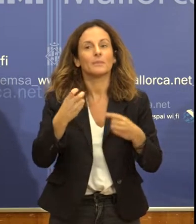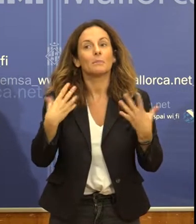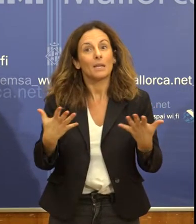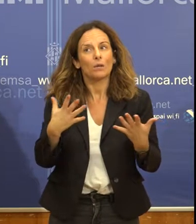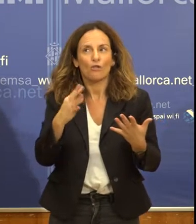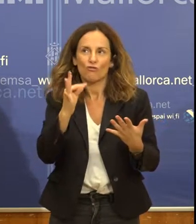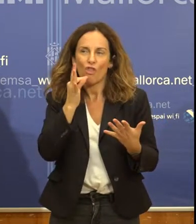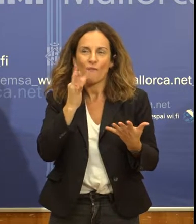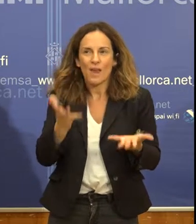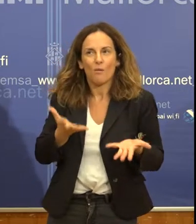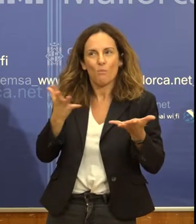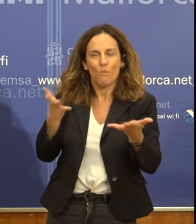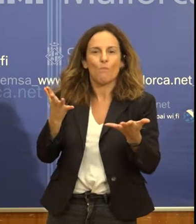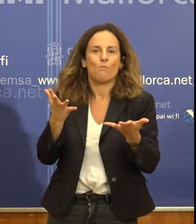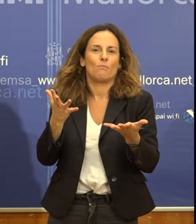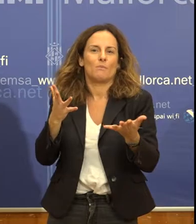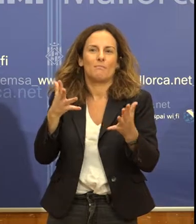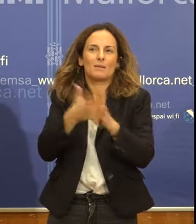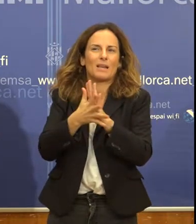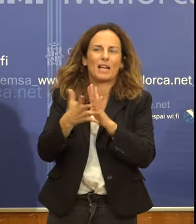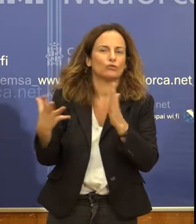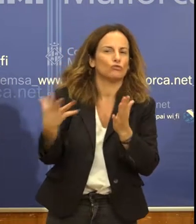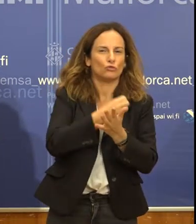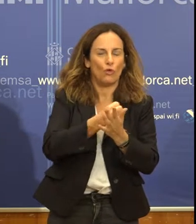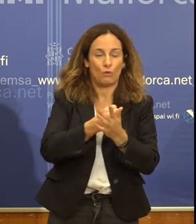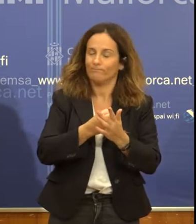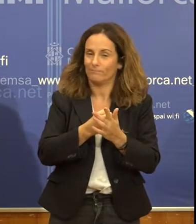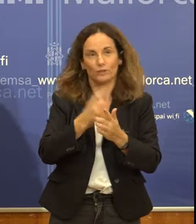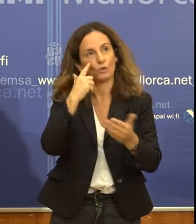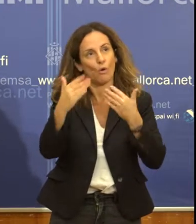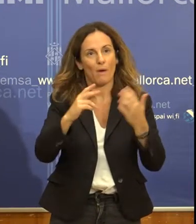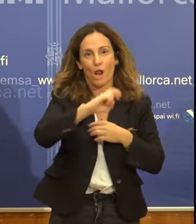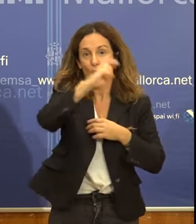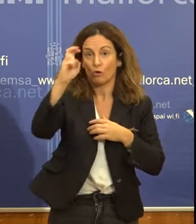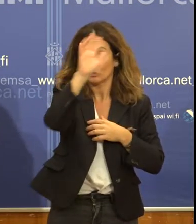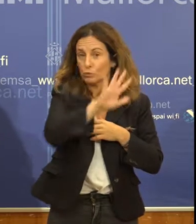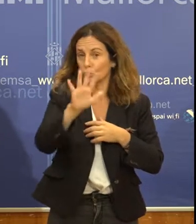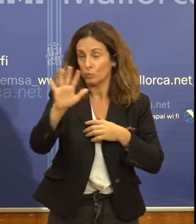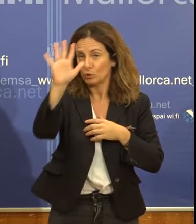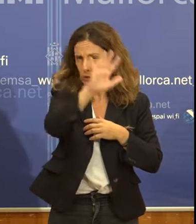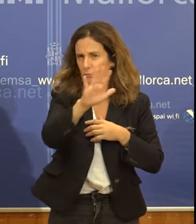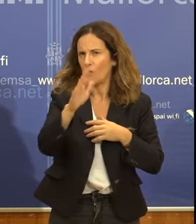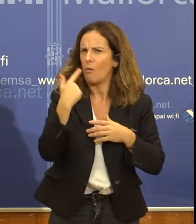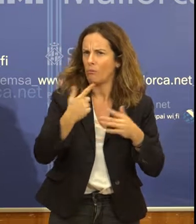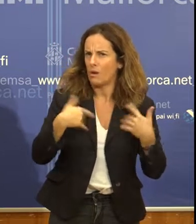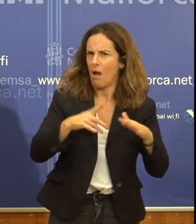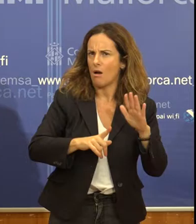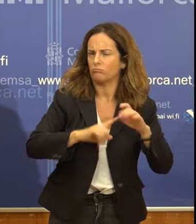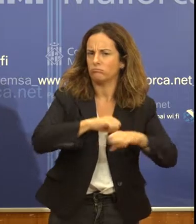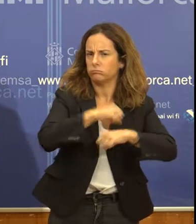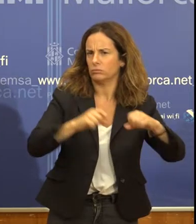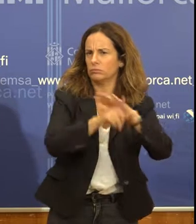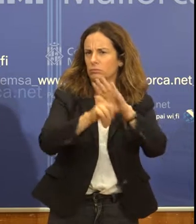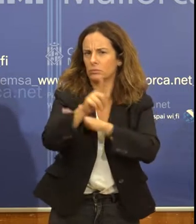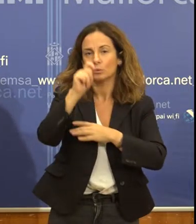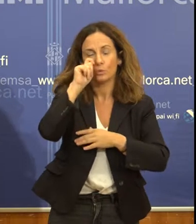nostra capacitat d'atracció front a altres destins que sí que tenen molt més consolidat el turisme cultural. Com deia abans, disposam de